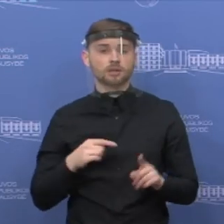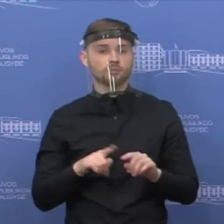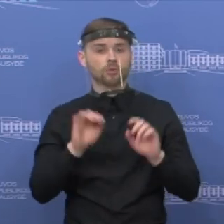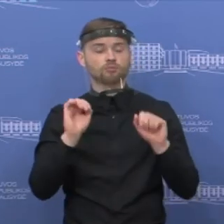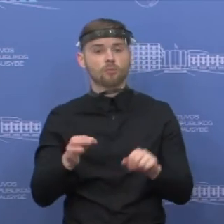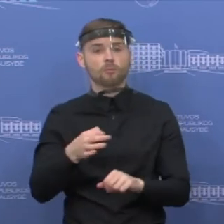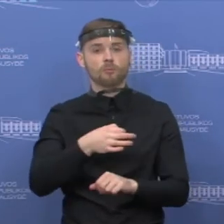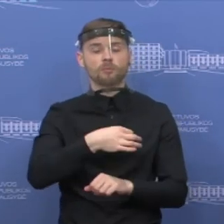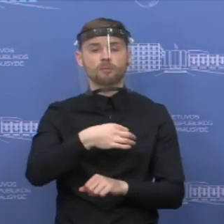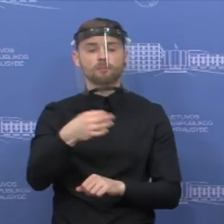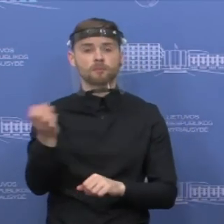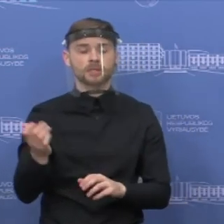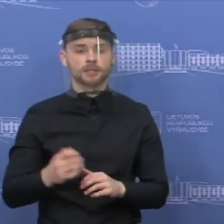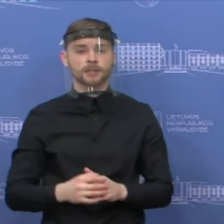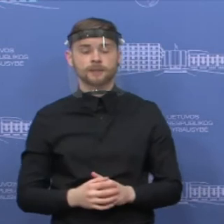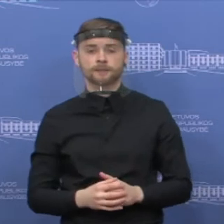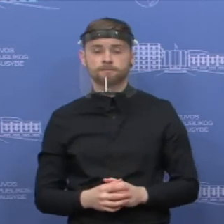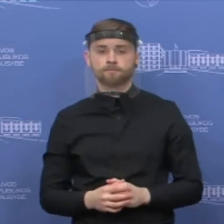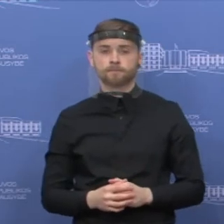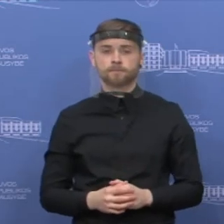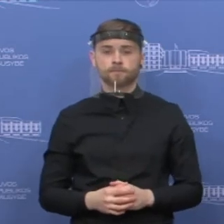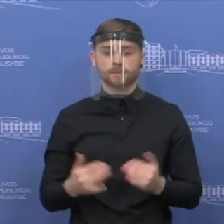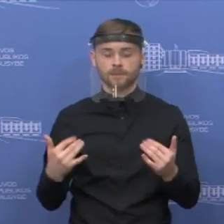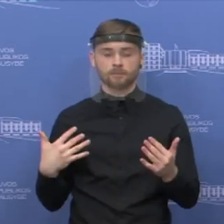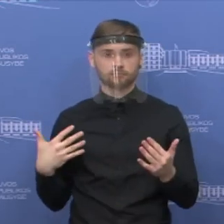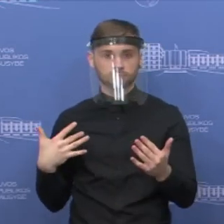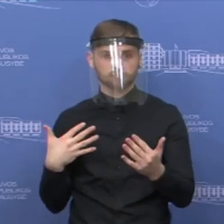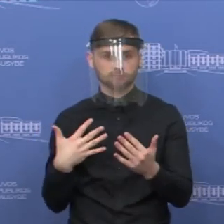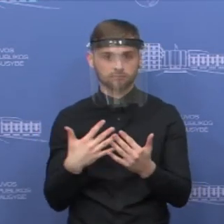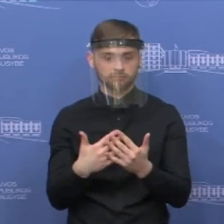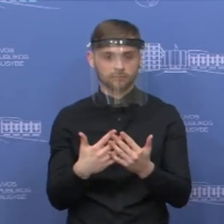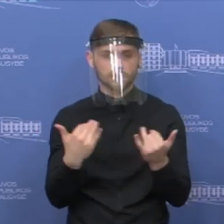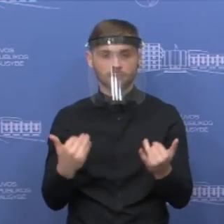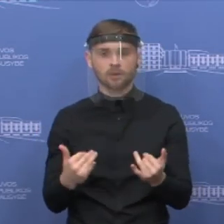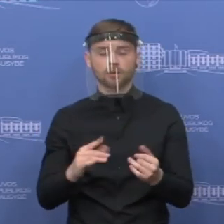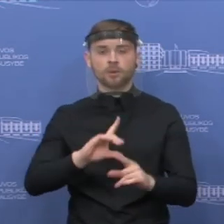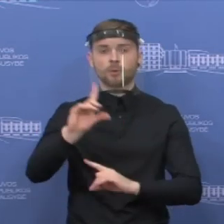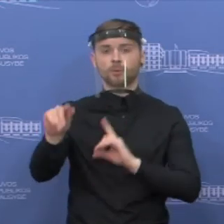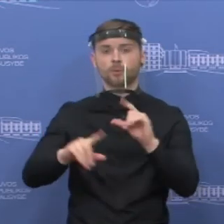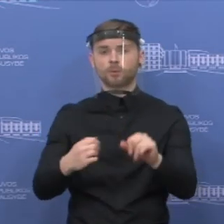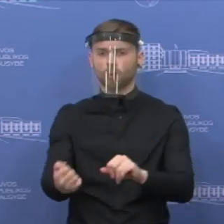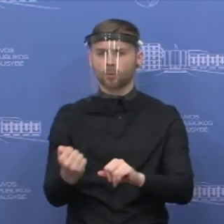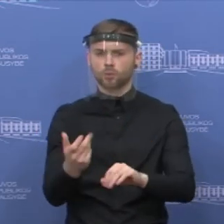pasakyti, kad artimiausiu metu, ko gero padidėjimus rautų tikrai